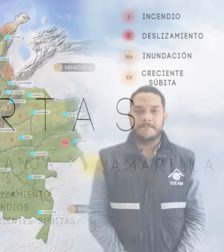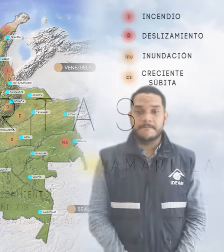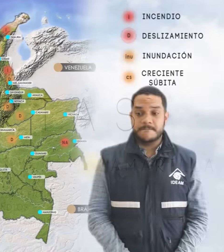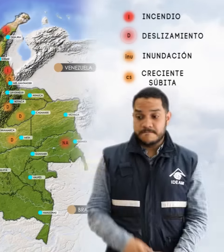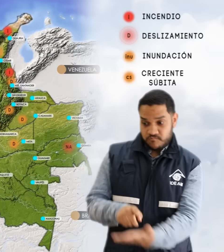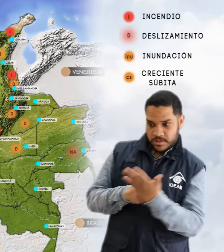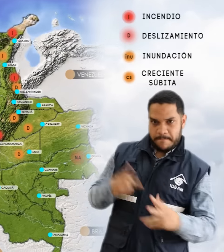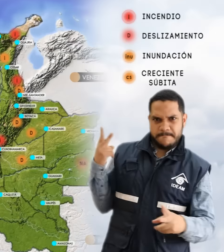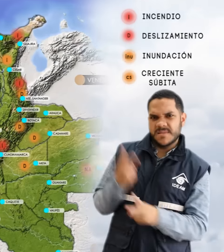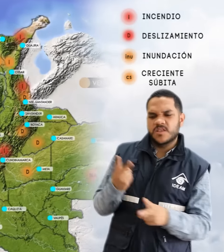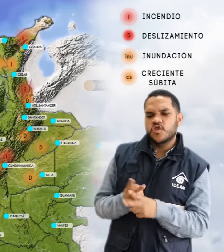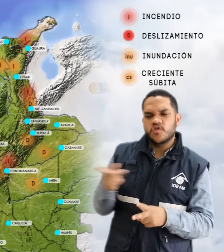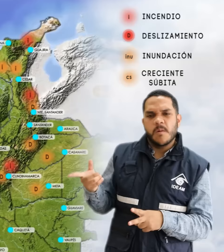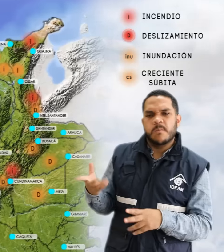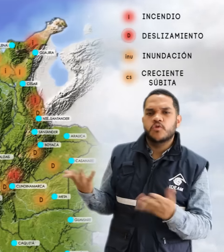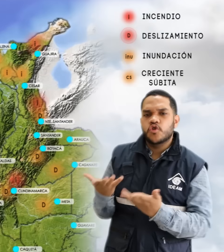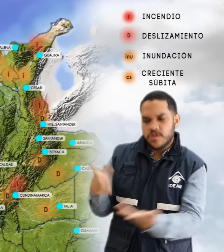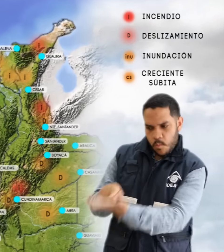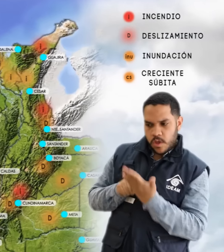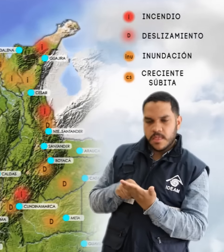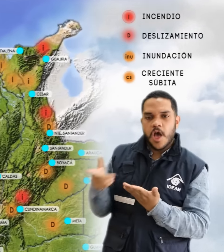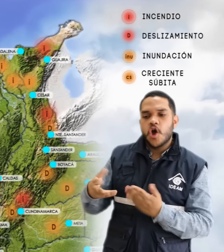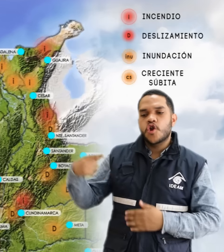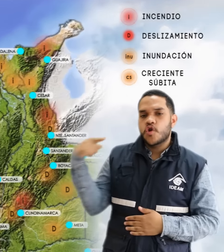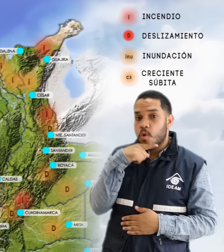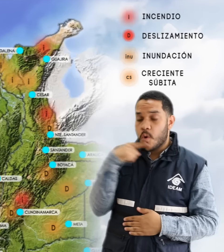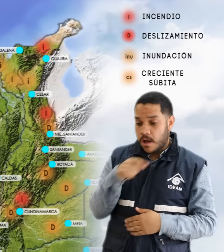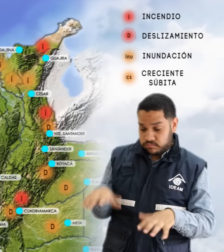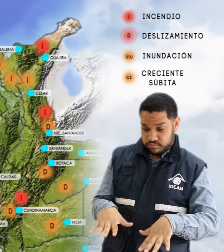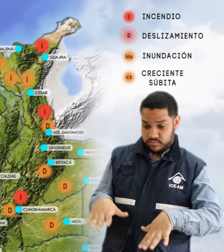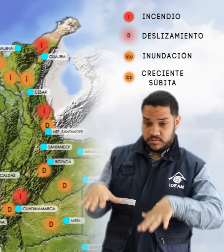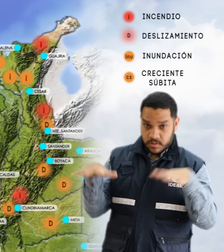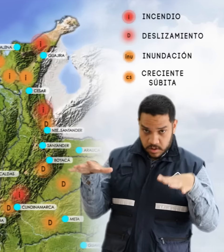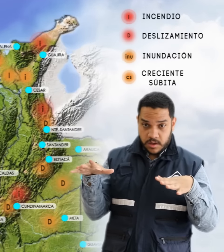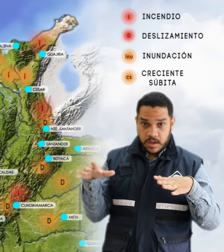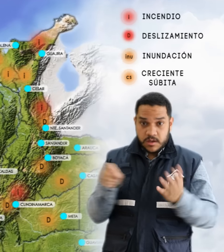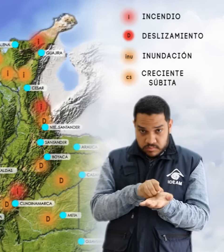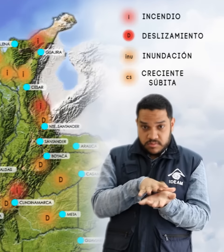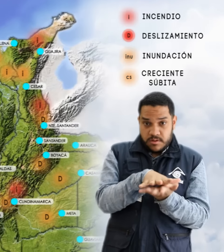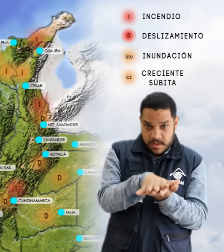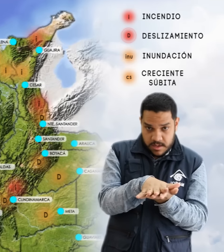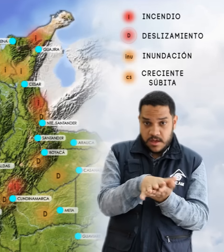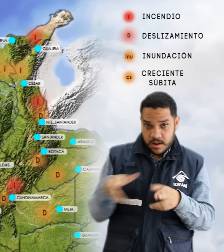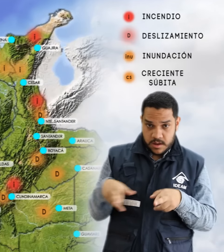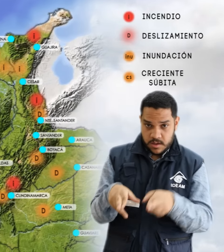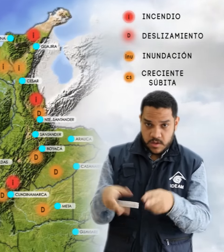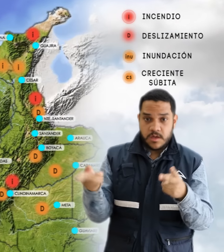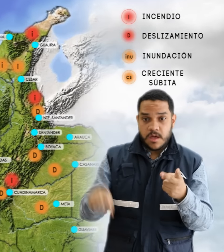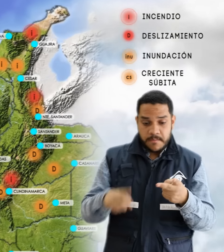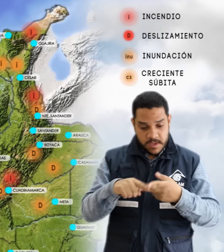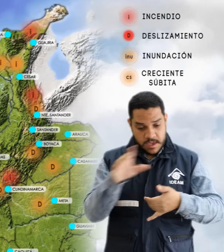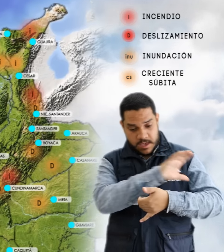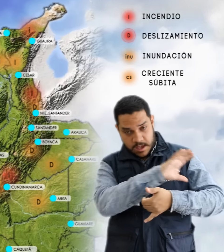Las alertas vigentes en el territorio colombiano tenemos alerta roja por niveles altos en el río Inírida, por alta probabilidad de incendios en sectores de las regiones